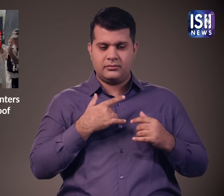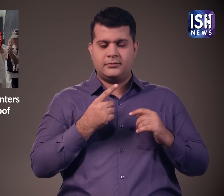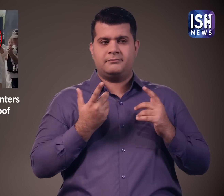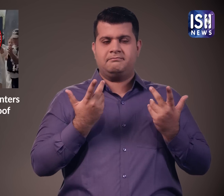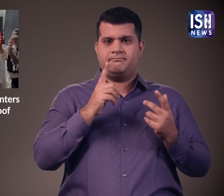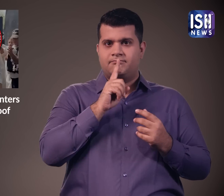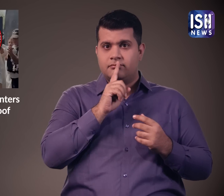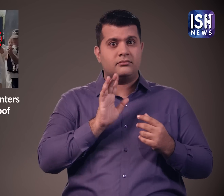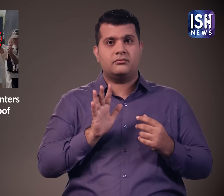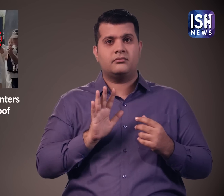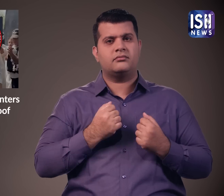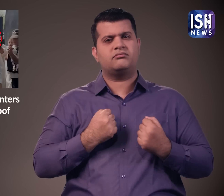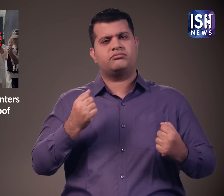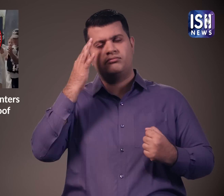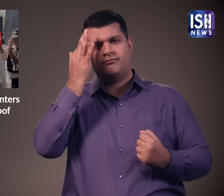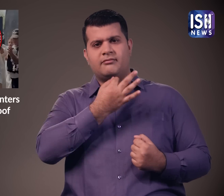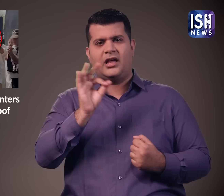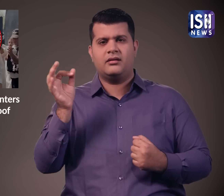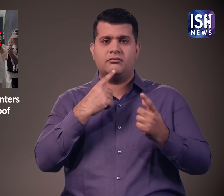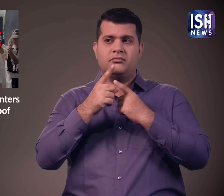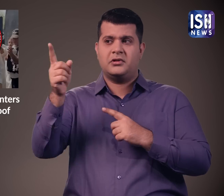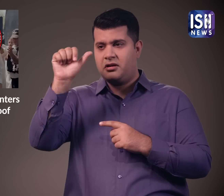नहीं करती है और वो भारत की प्रशंसा करते रहते हैं